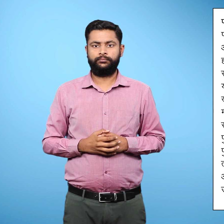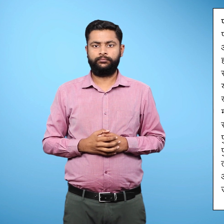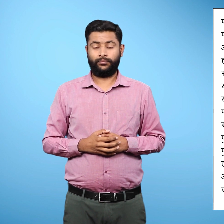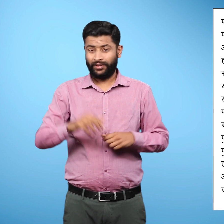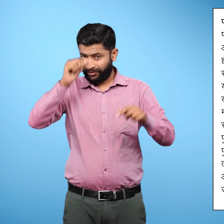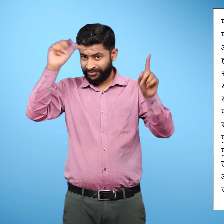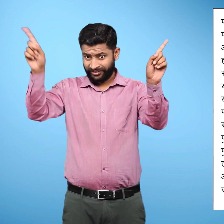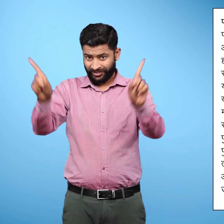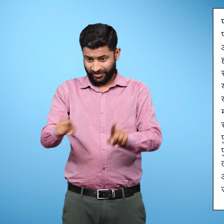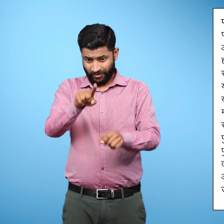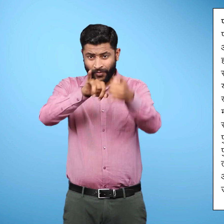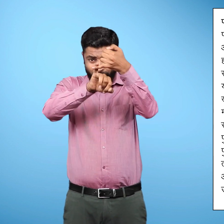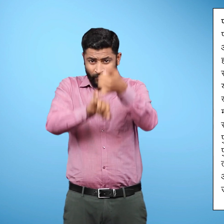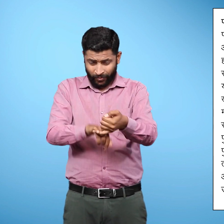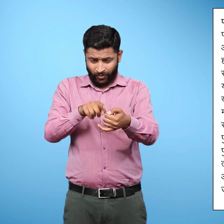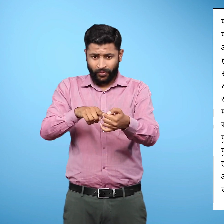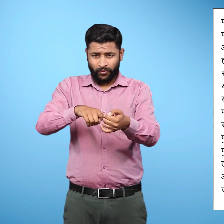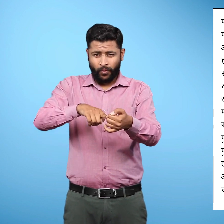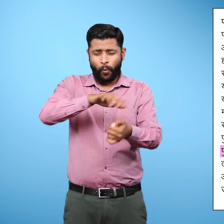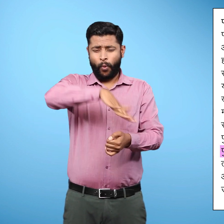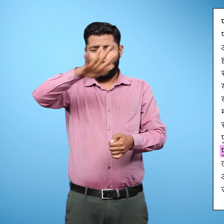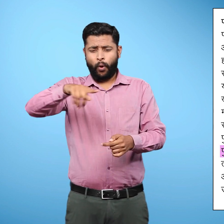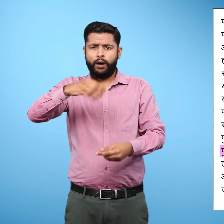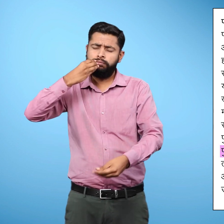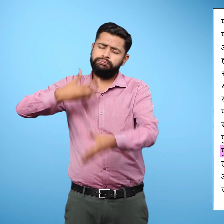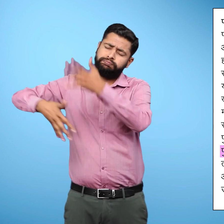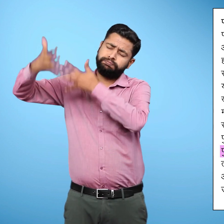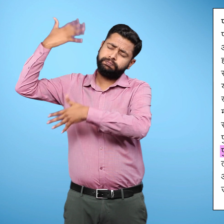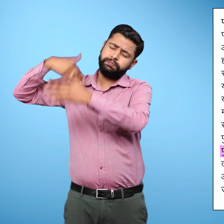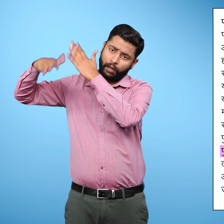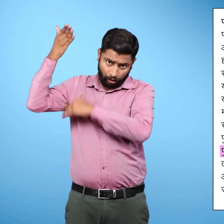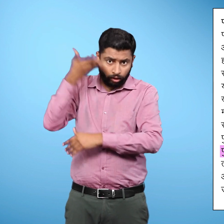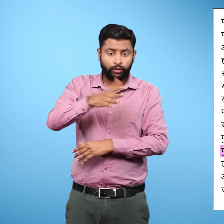भारत में दक्कन पठार पुराने पठारों में से एक है।